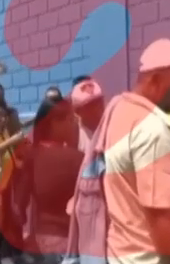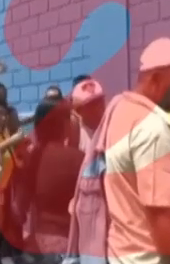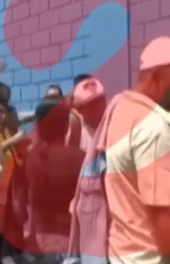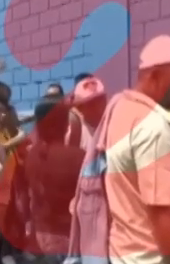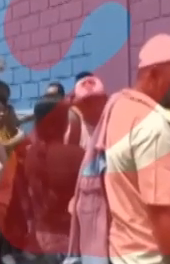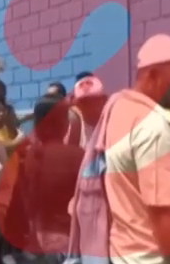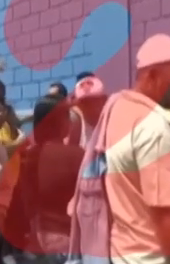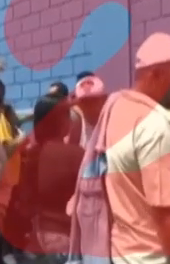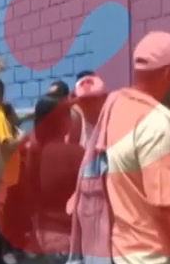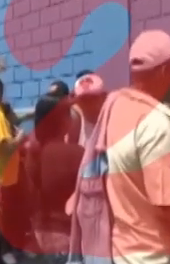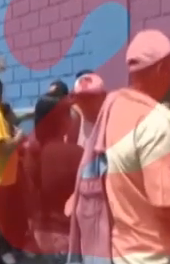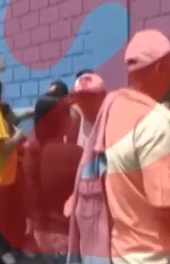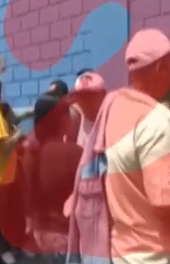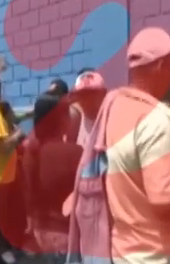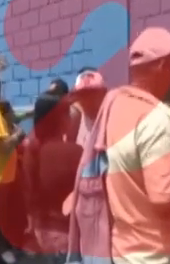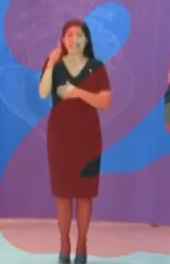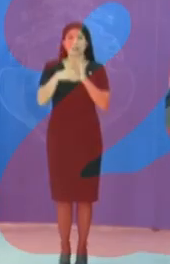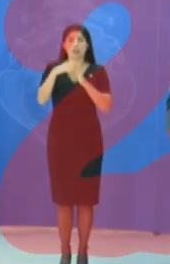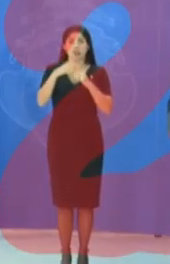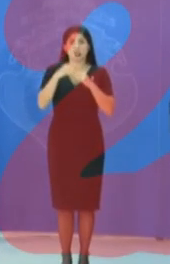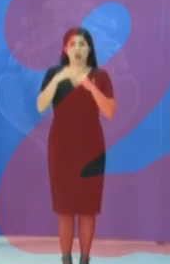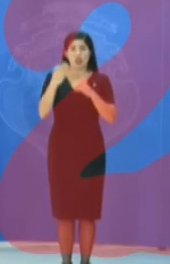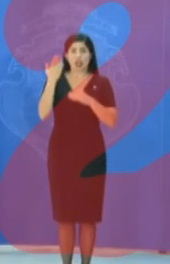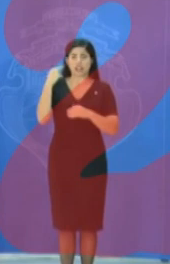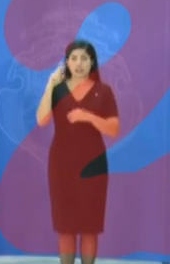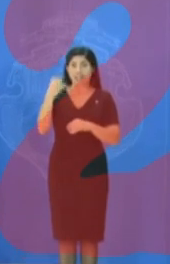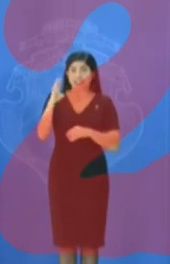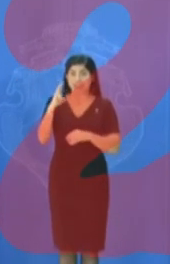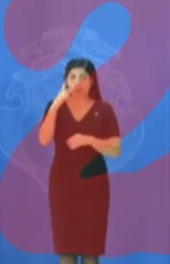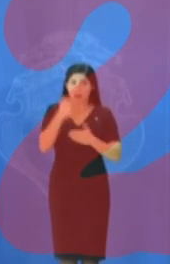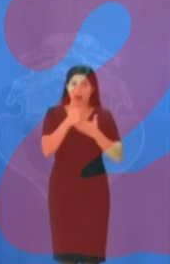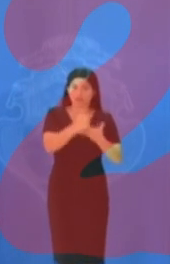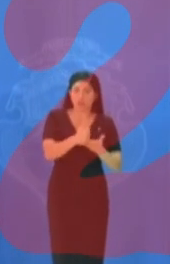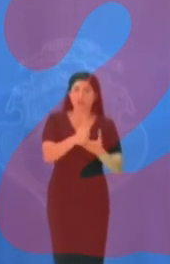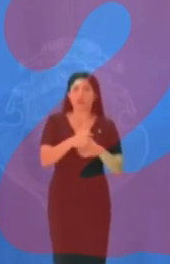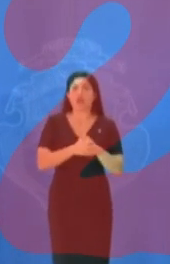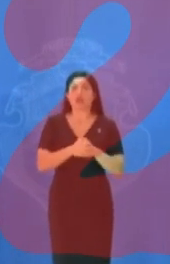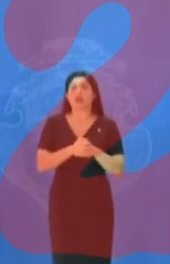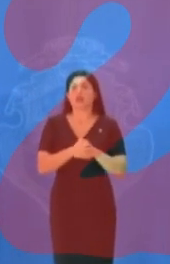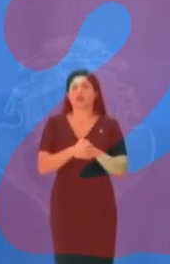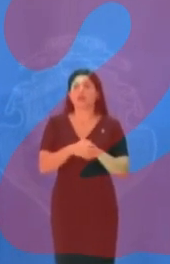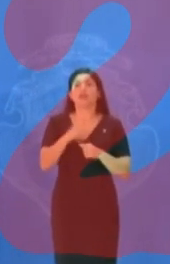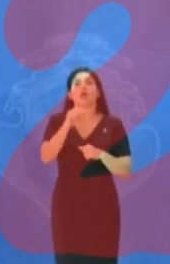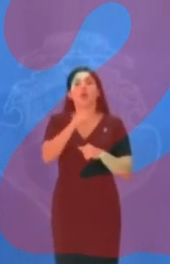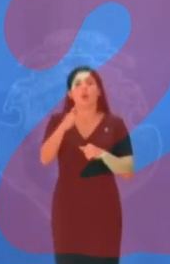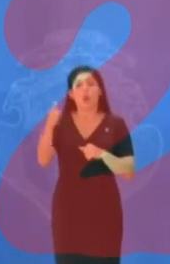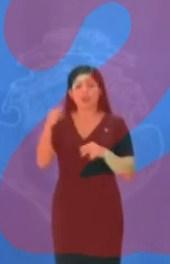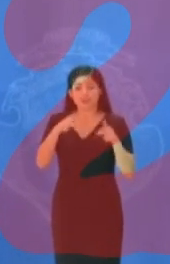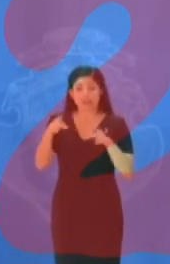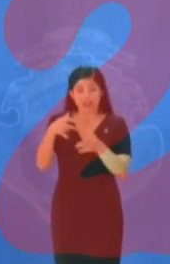Gracias por recibirlos. Le dimos 13 millones de dólares en 2017 en apoyo a este esfuerzo